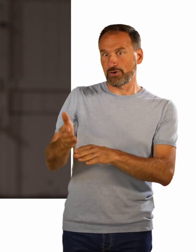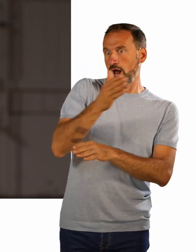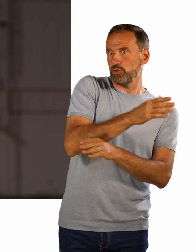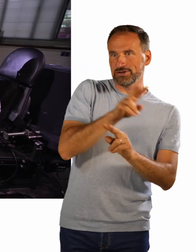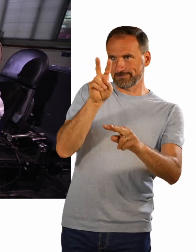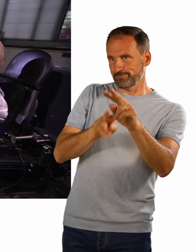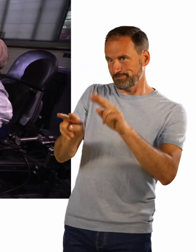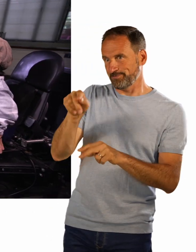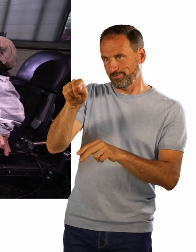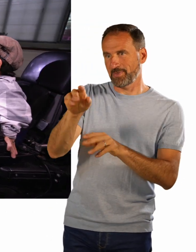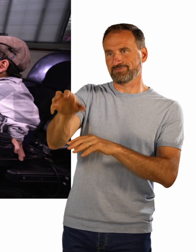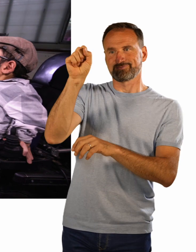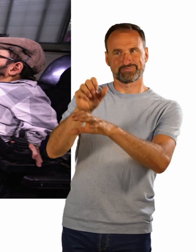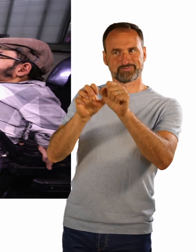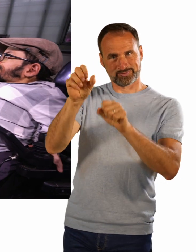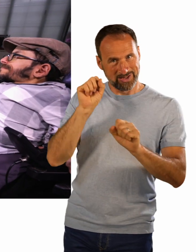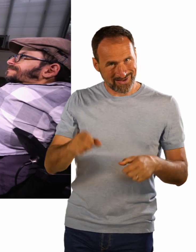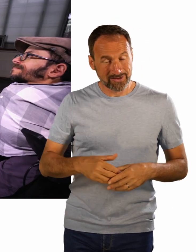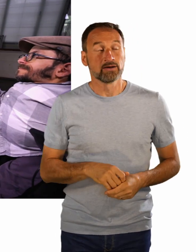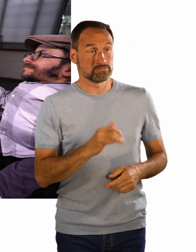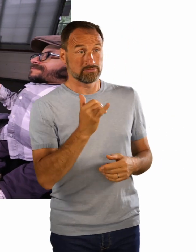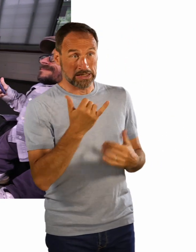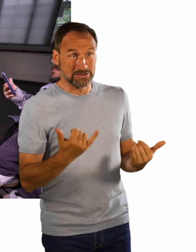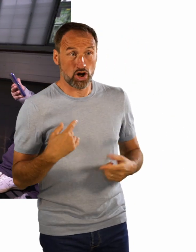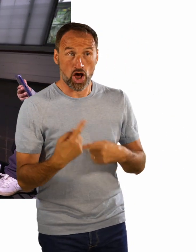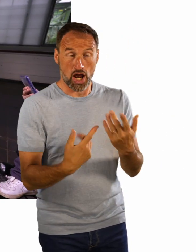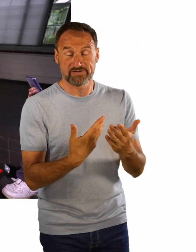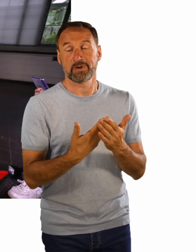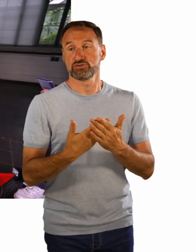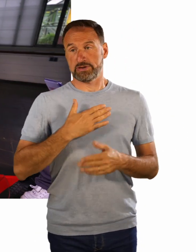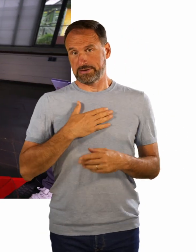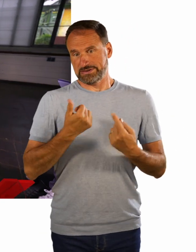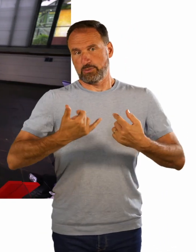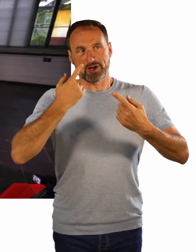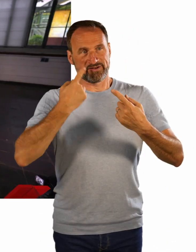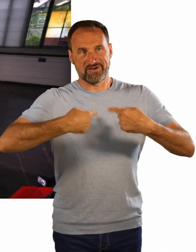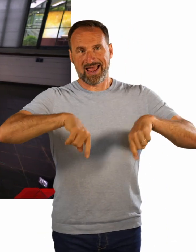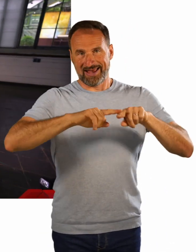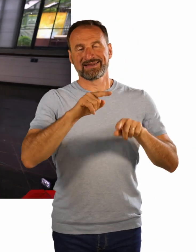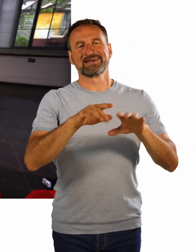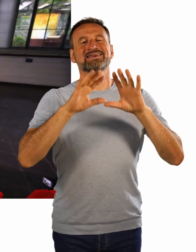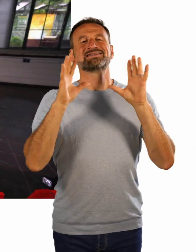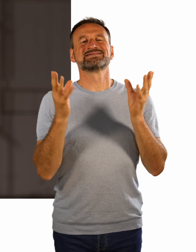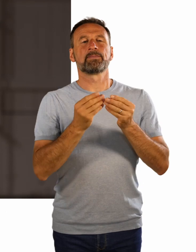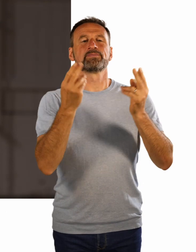ich bin in einem Verein momentan, Gesamtkunstwerk e.V., die setzt sich halt hauptsächlich dafür ein, dass Menschen